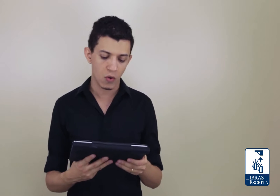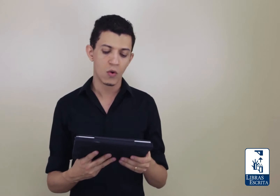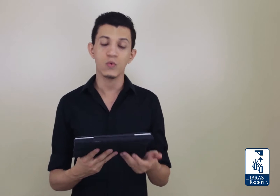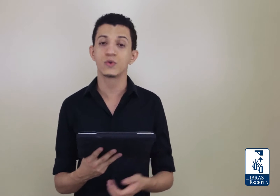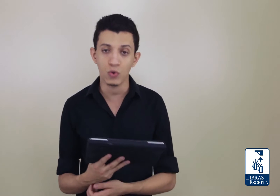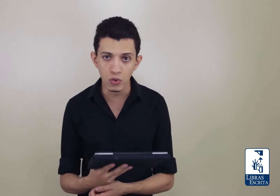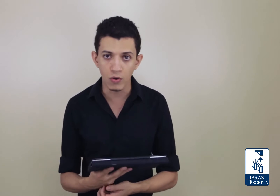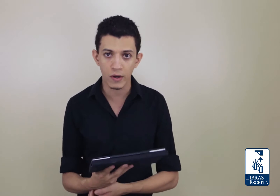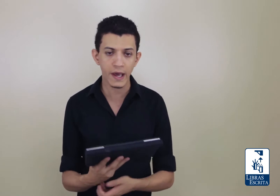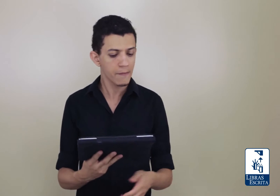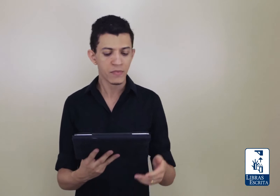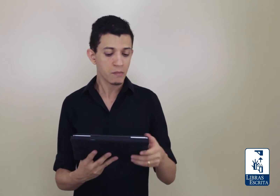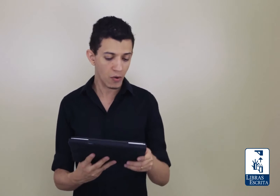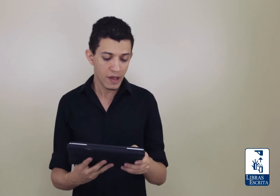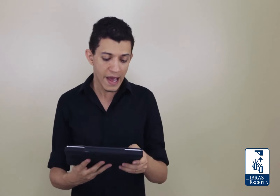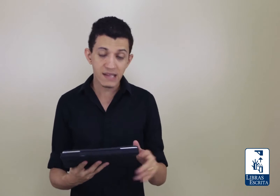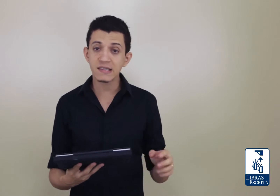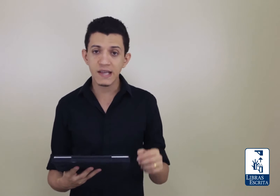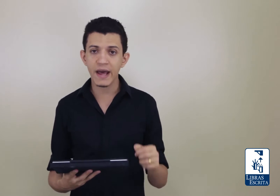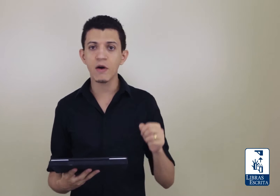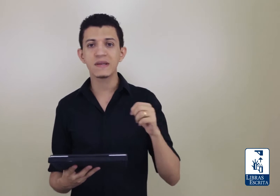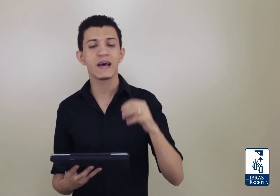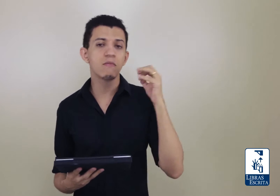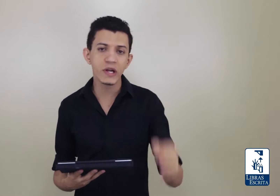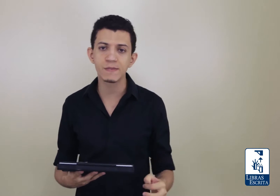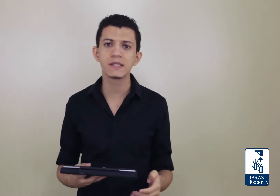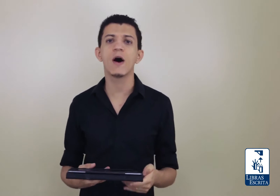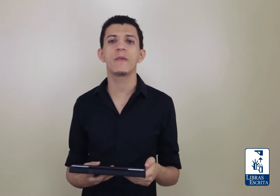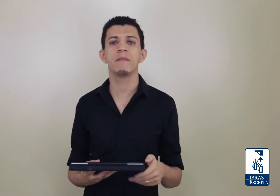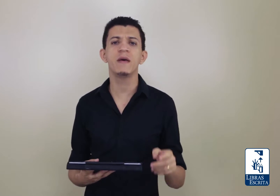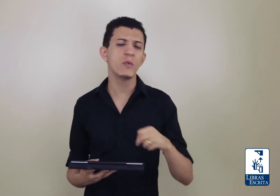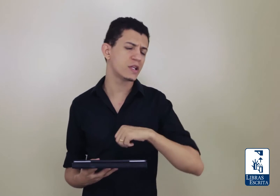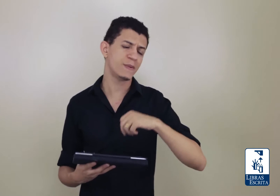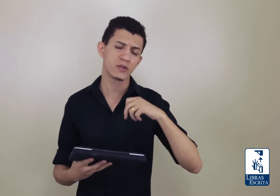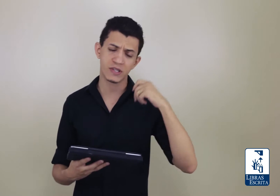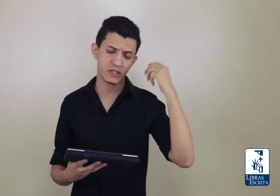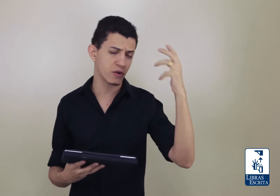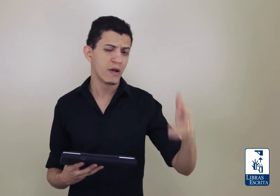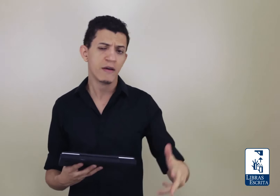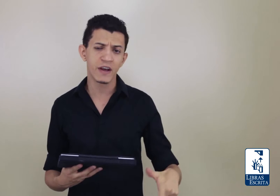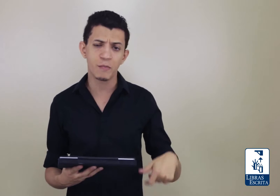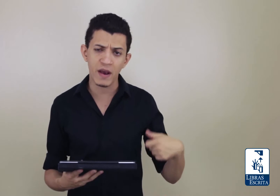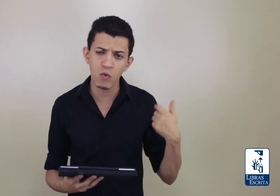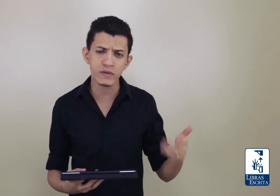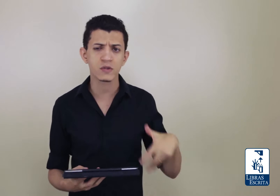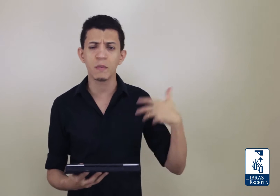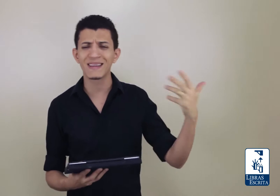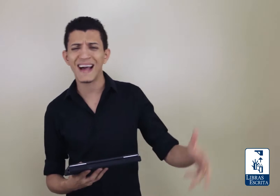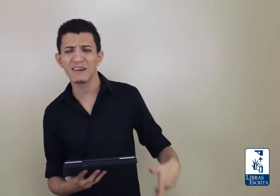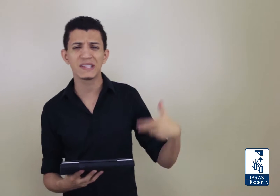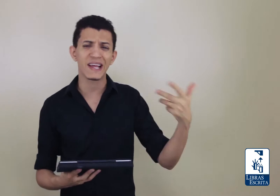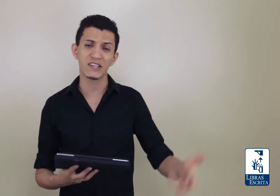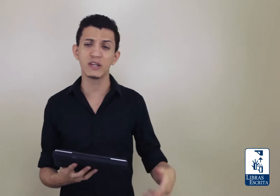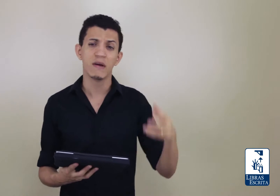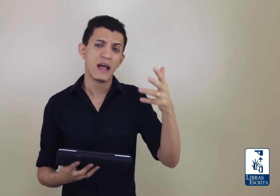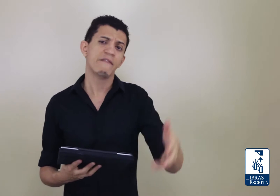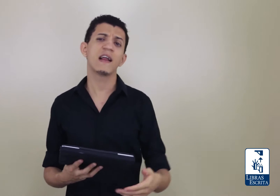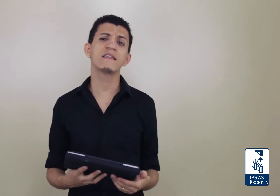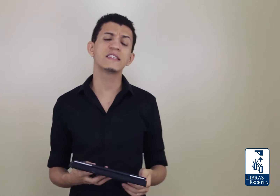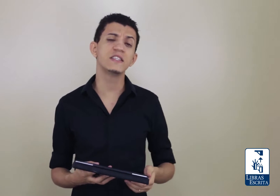um surdo, ok? Bom, essa série é uma série muito especial para mim, muitas pessoas já tinham feito perguntas, comentários, interagindo, falado dessa